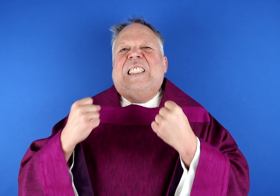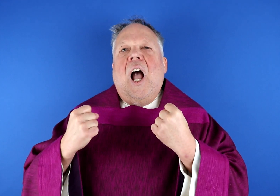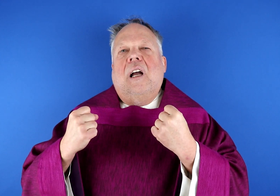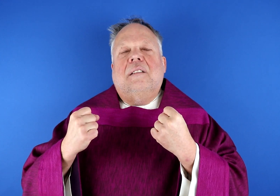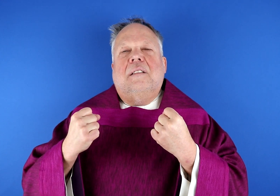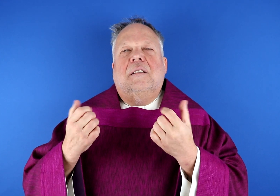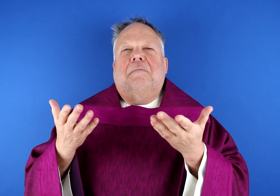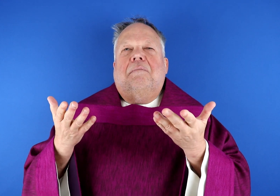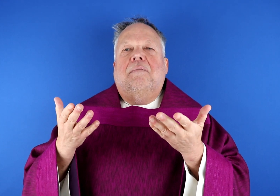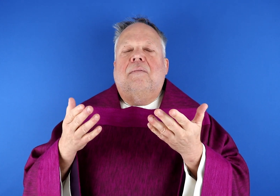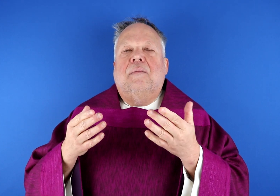Sicherheit.